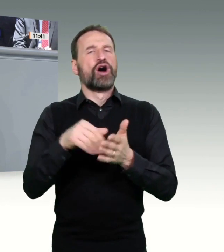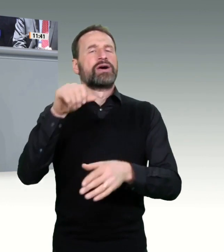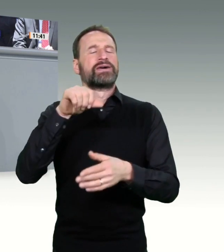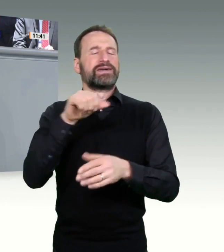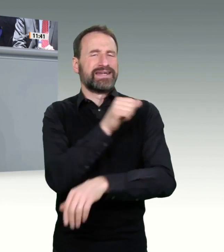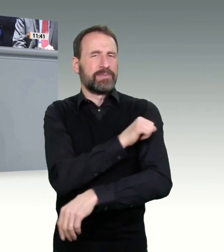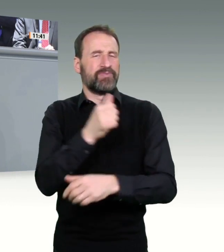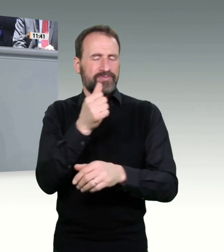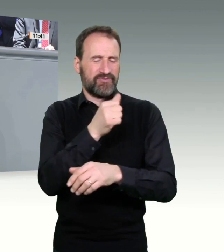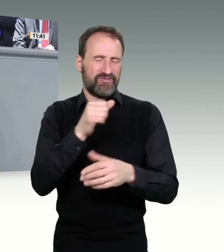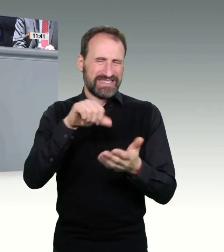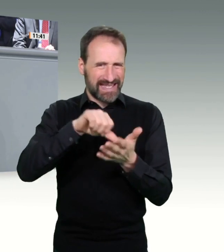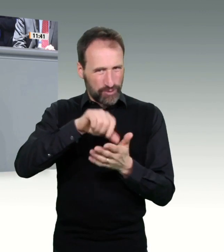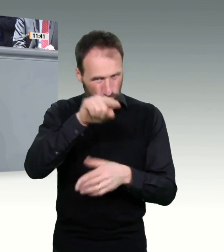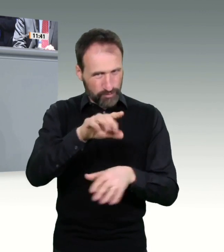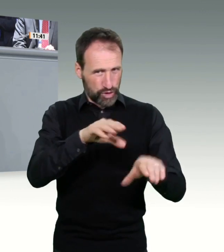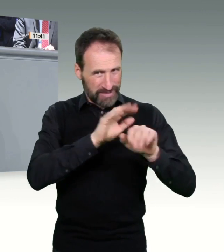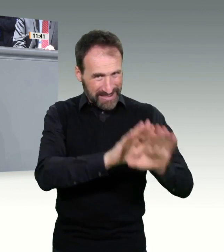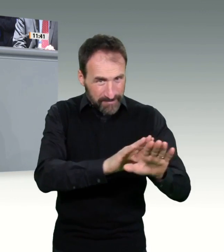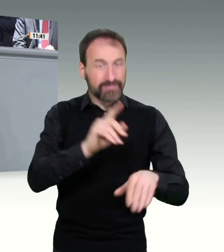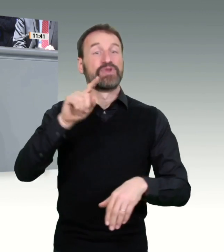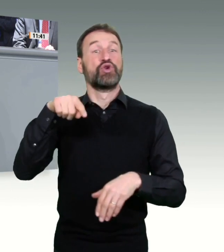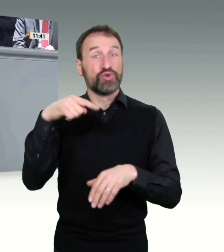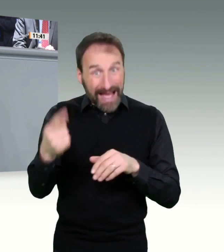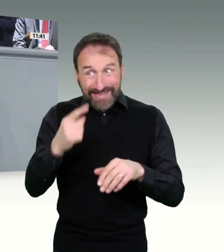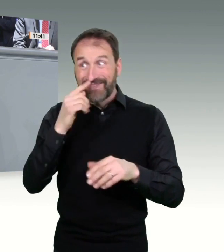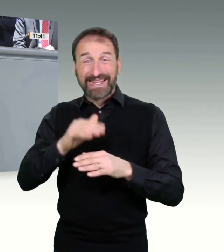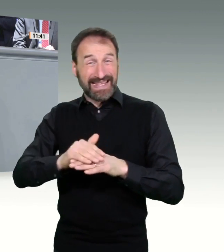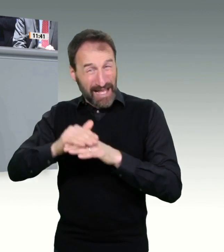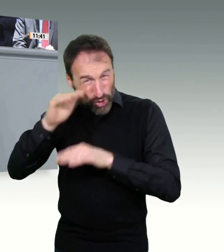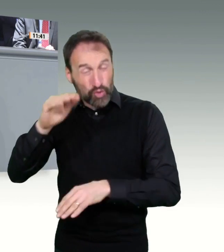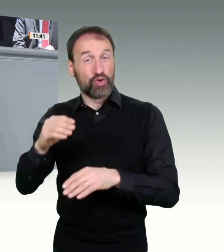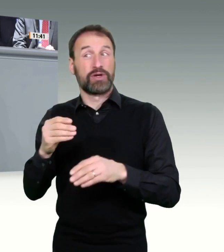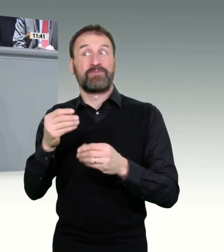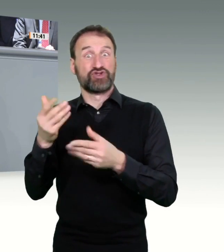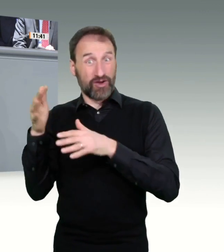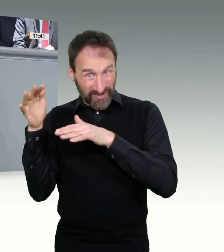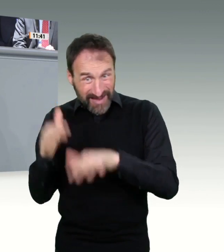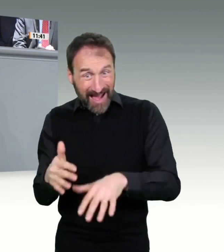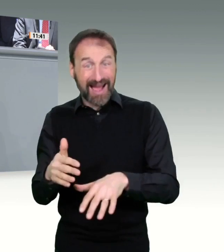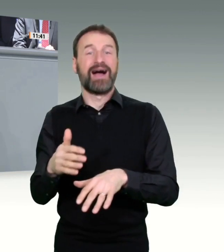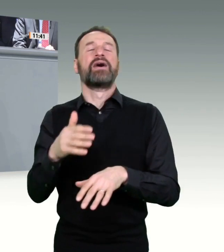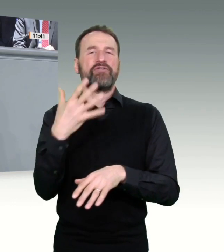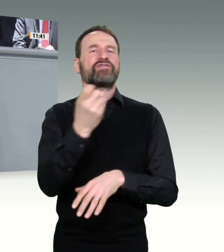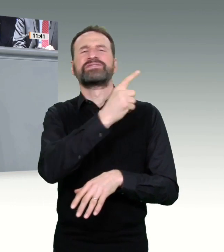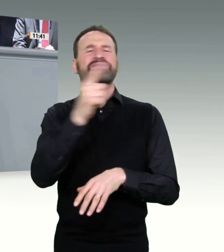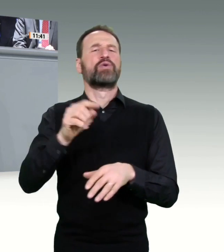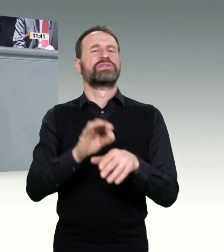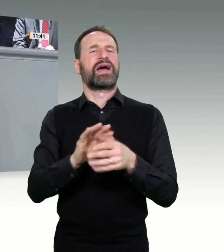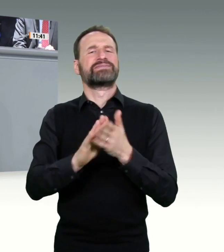von der Anzahl her. Es wurde schon angesprochen, die verschiedenen Modelle laufen. Bei uns in Franken zum Beispiel ist es die Stadt